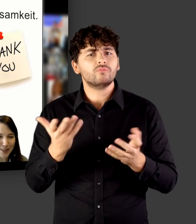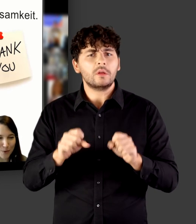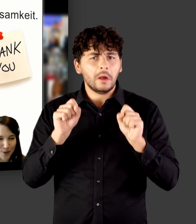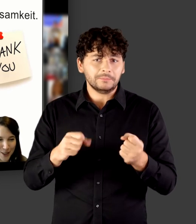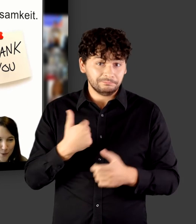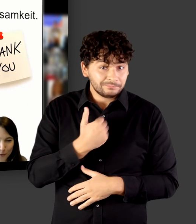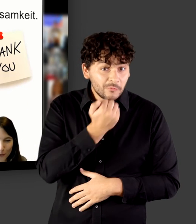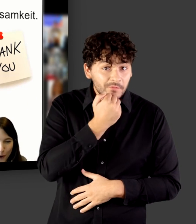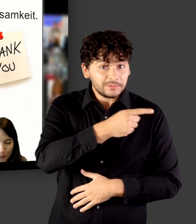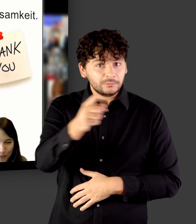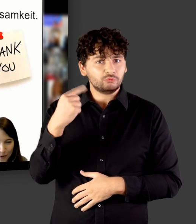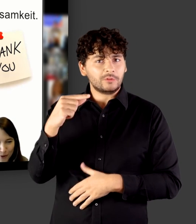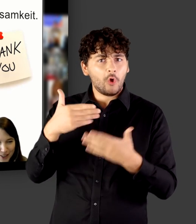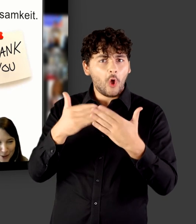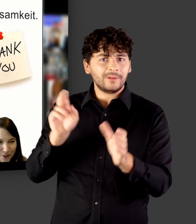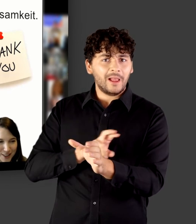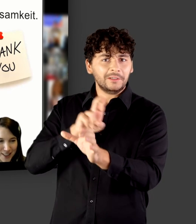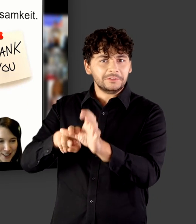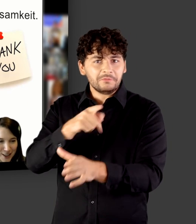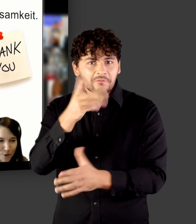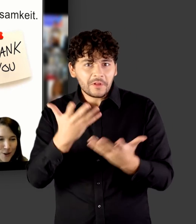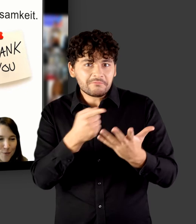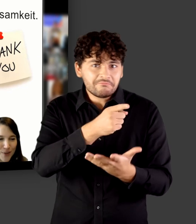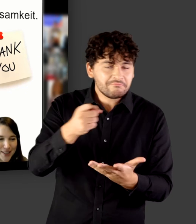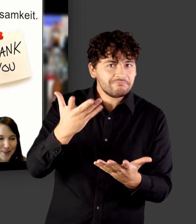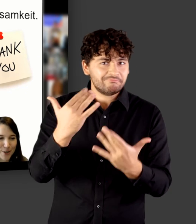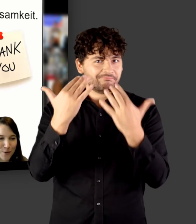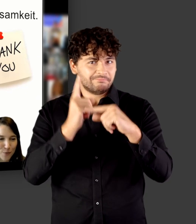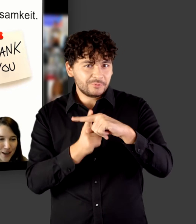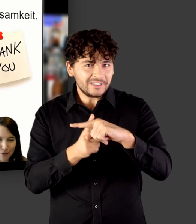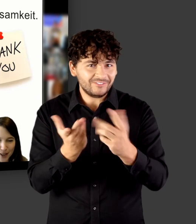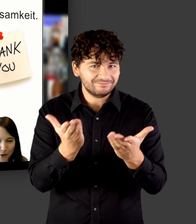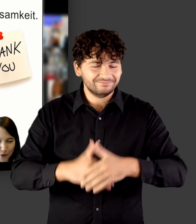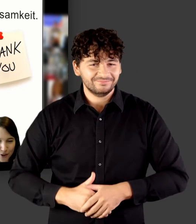-Publikationen kommen und ich hoffe, dass ich Ihnen auch Green Open Access ein bisschen schmackhaft machen konnte.